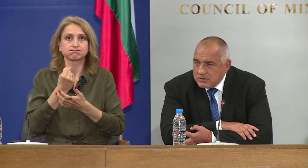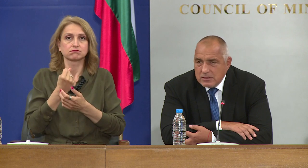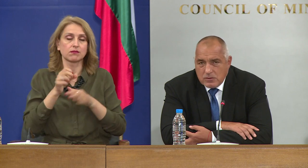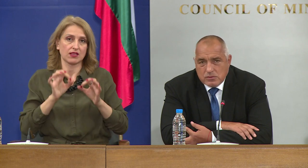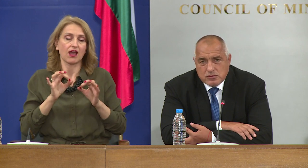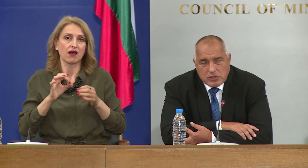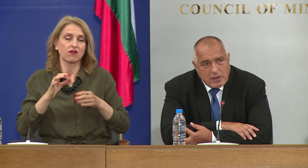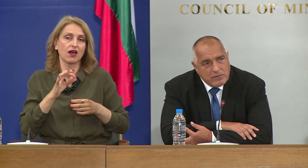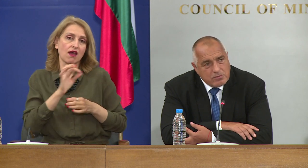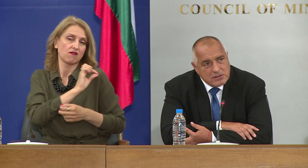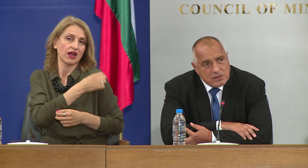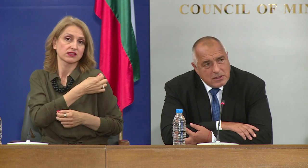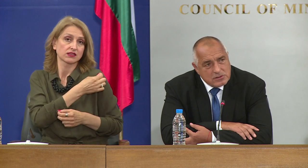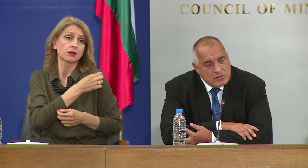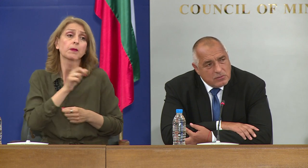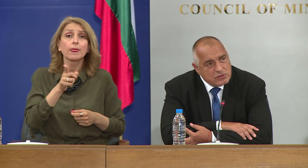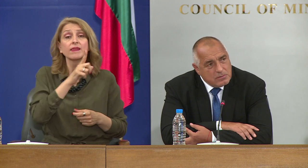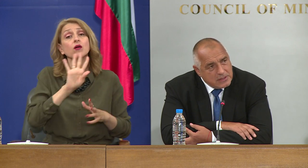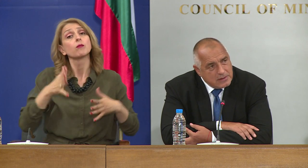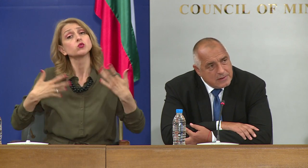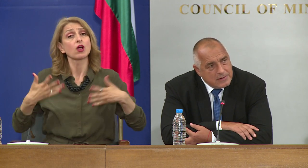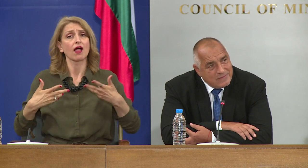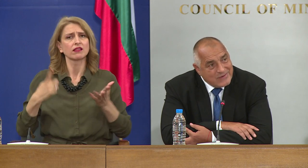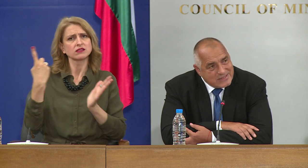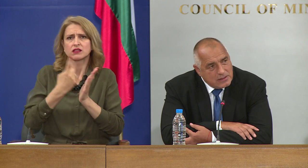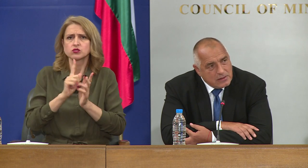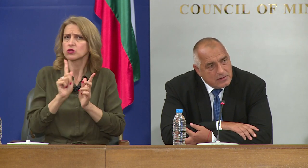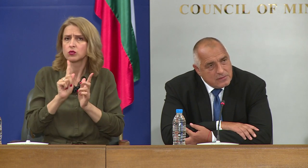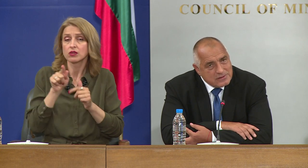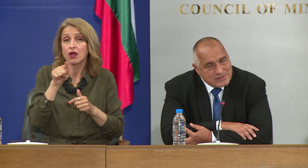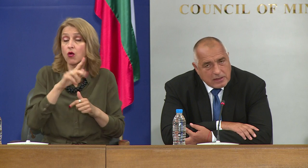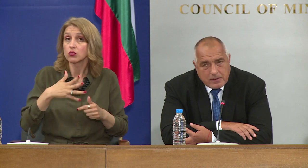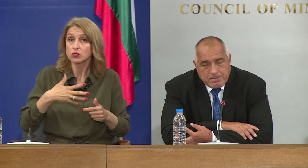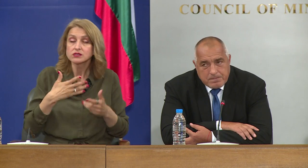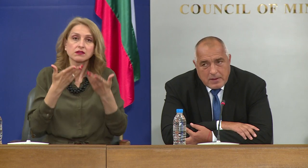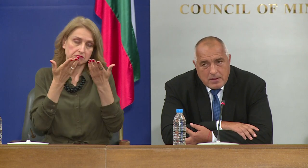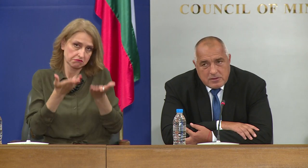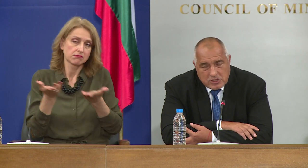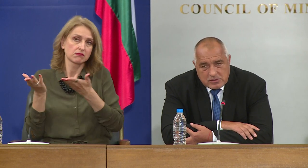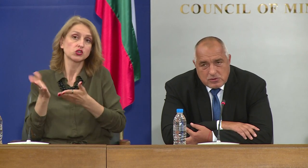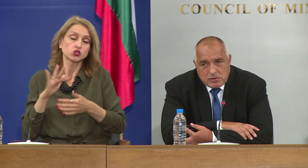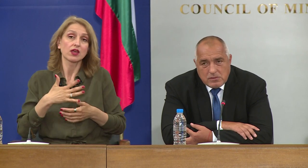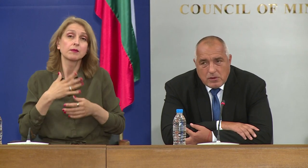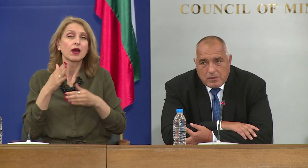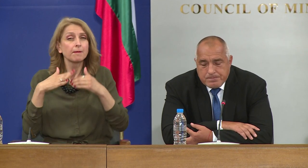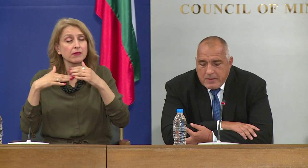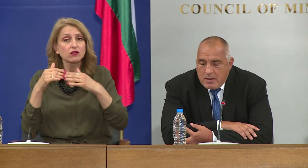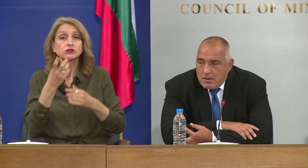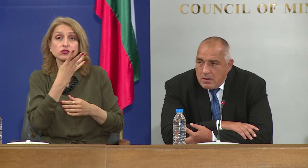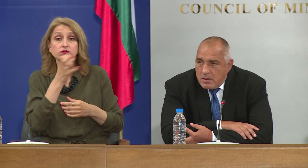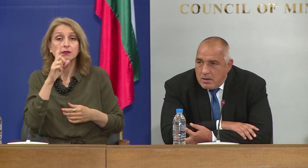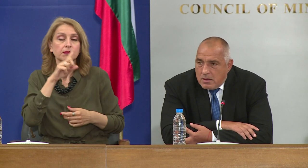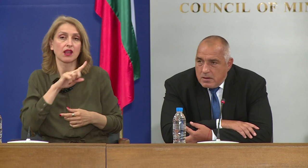За всеки, който желая европейски граждани да може да бъде вакциниран. За всеки. 400 милиона.